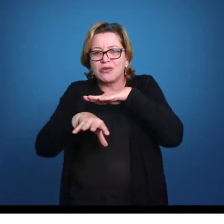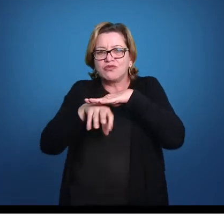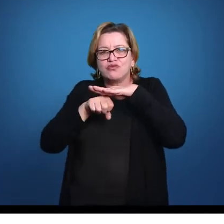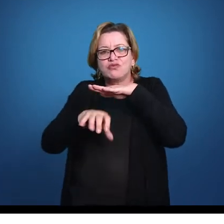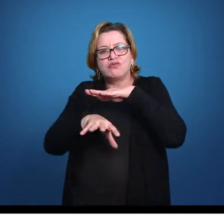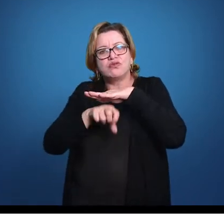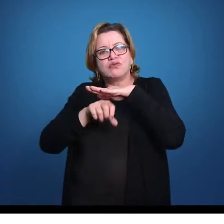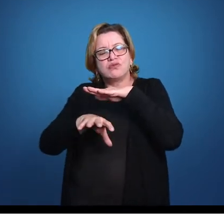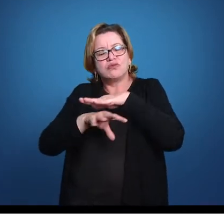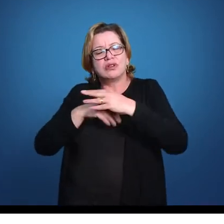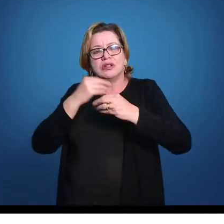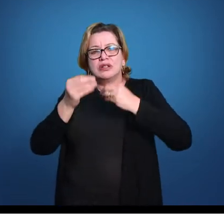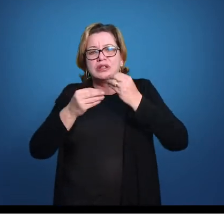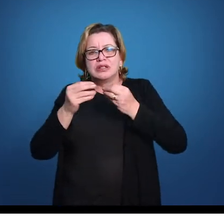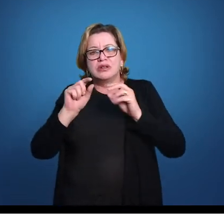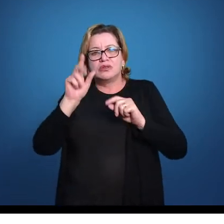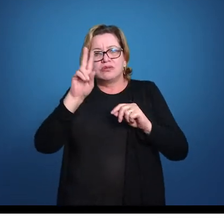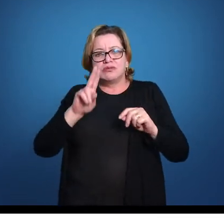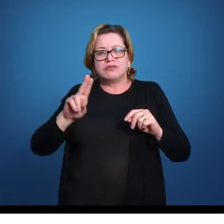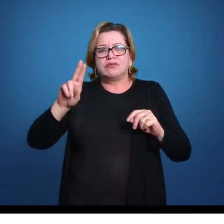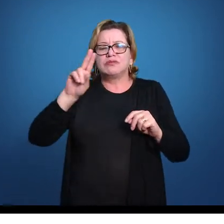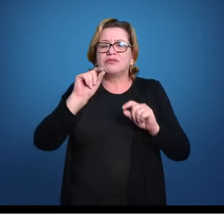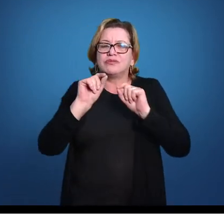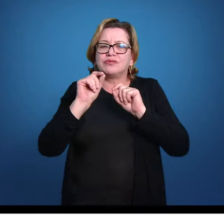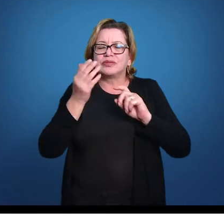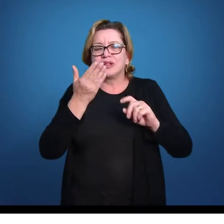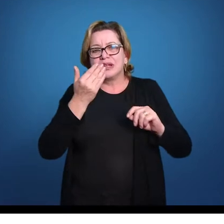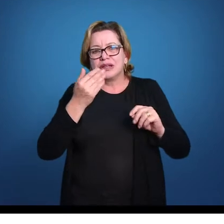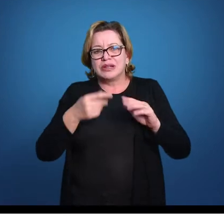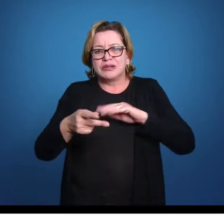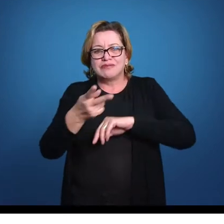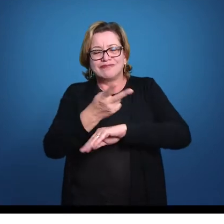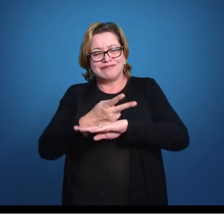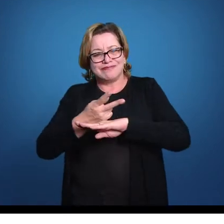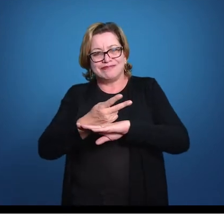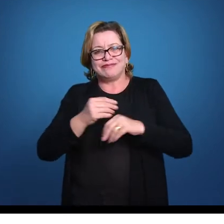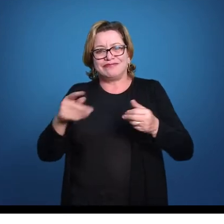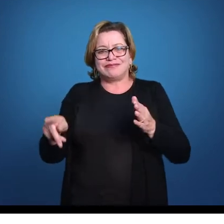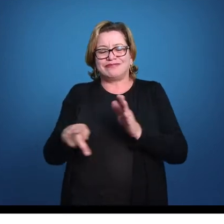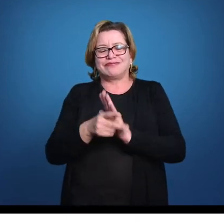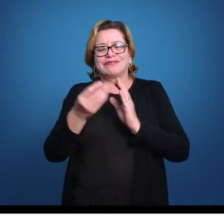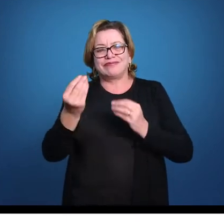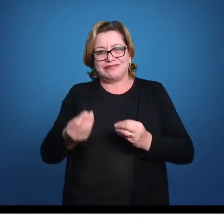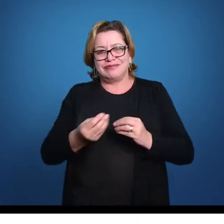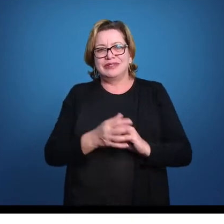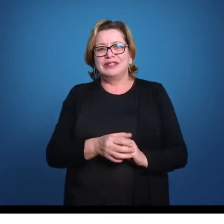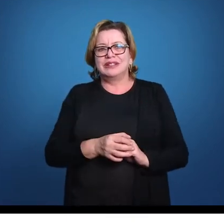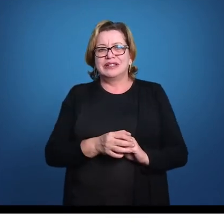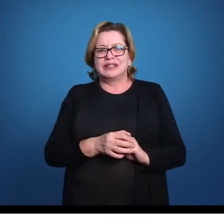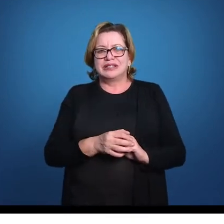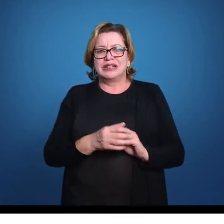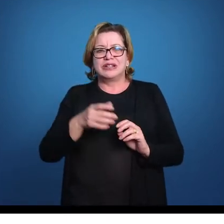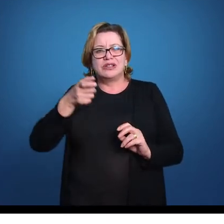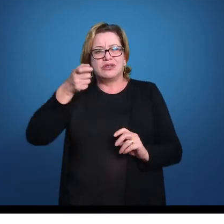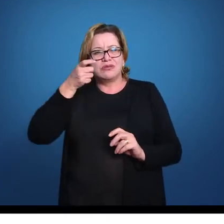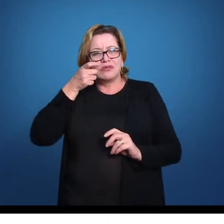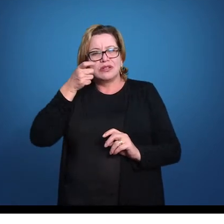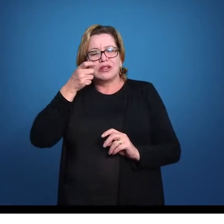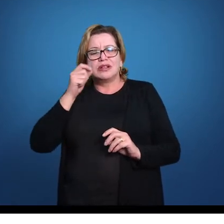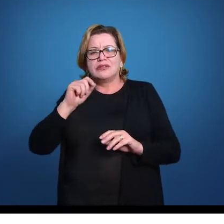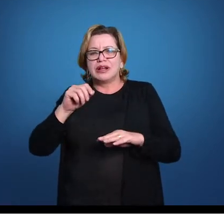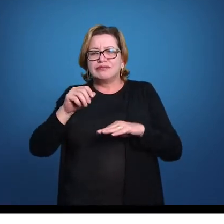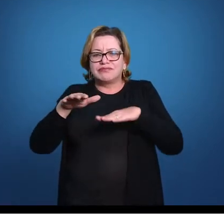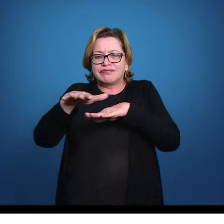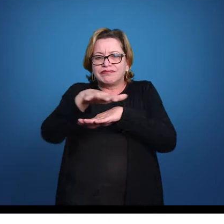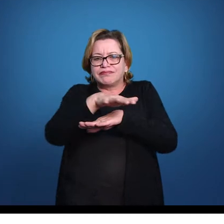e filtram, né? Partículas alimentares mais interessantes aí para a sua alimentação, tá? Observando a morfologia da